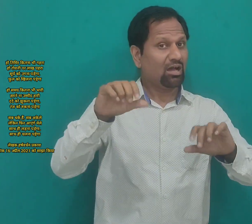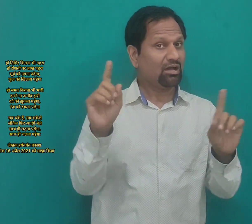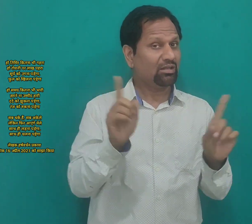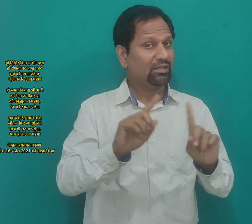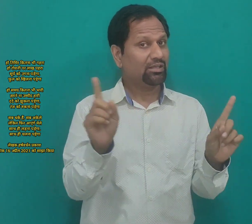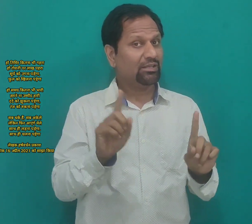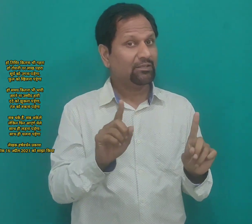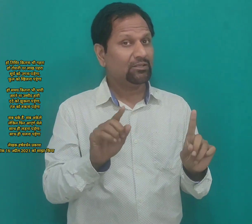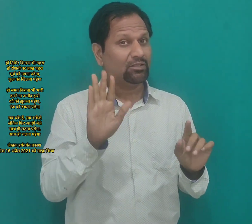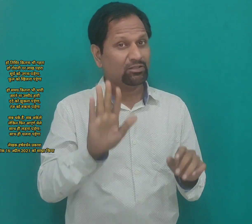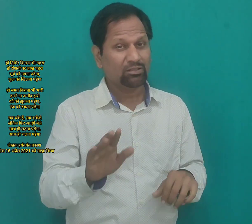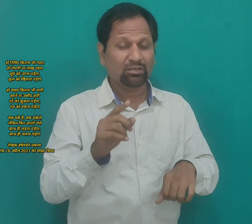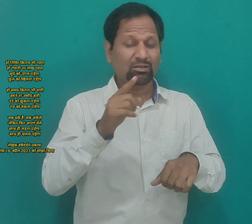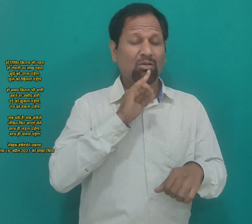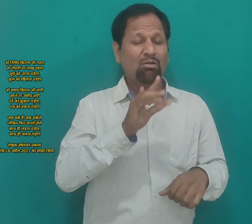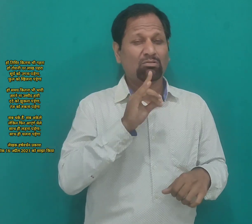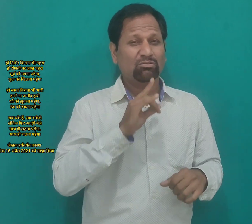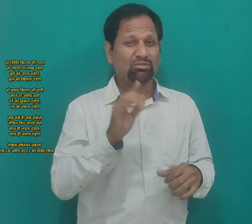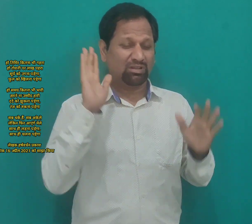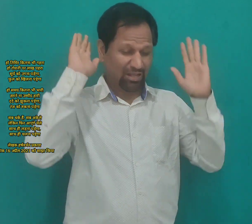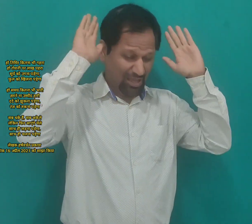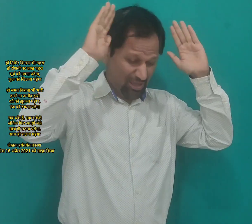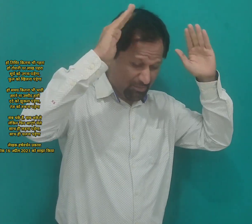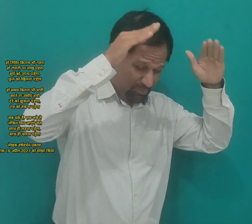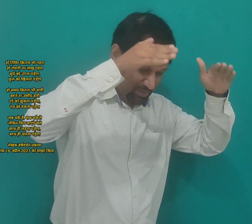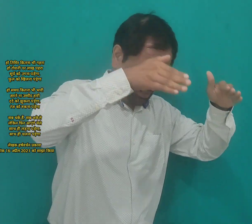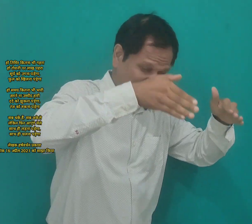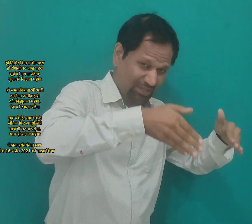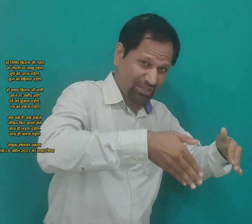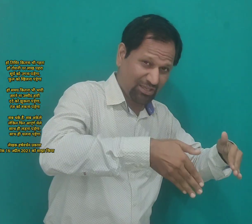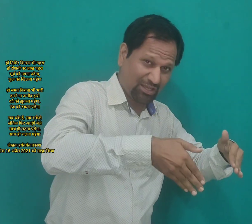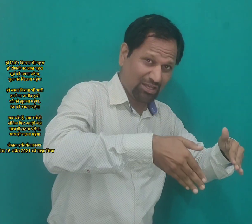दर्द को जुखना पड़ेगा